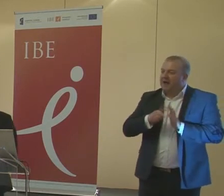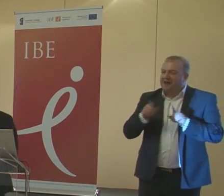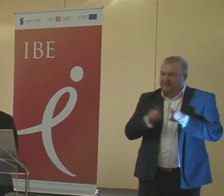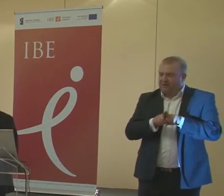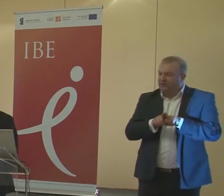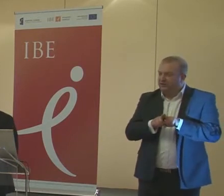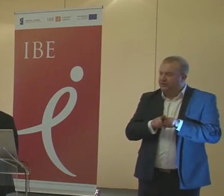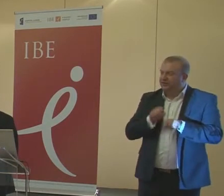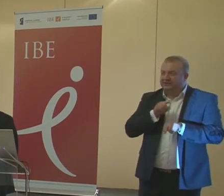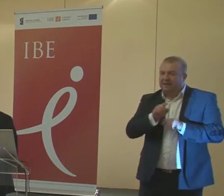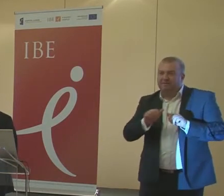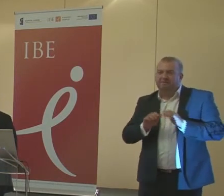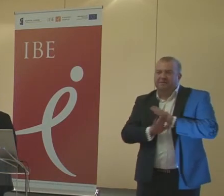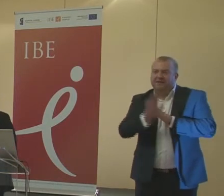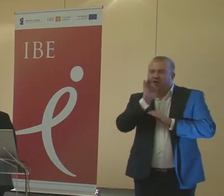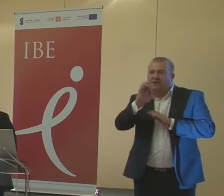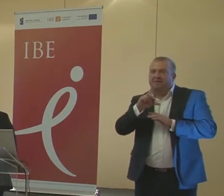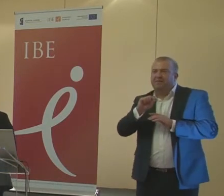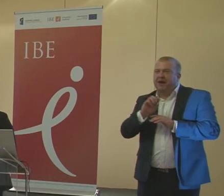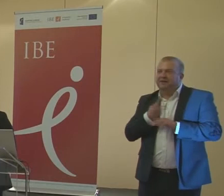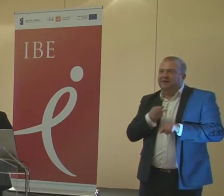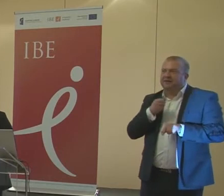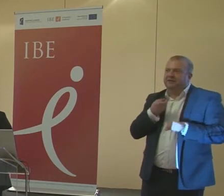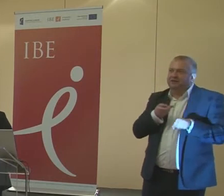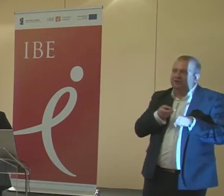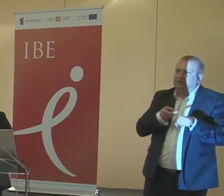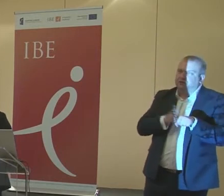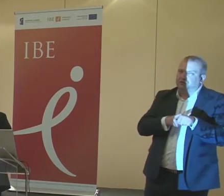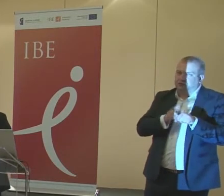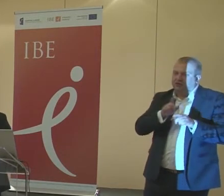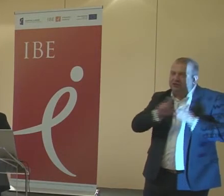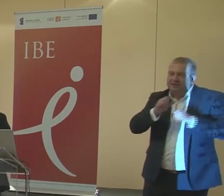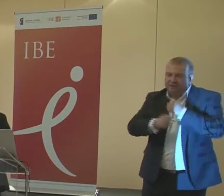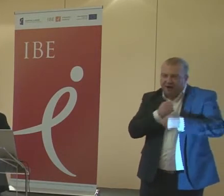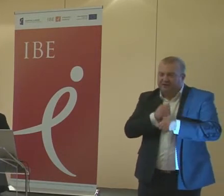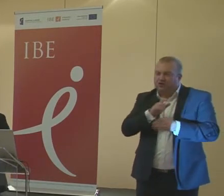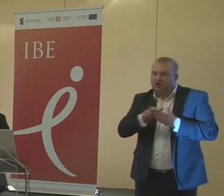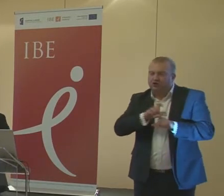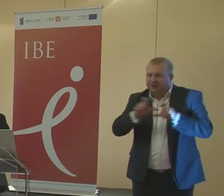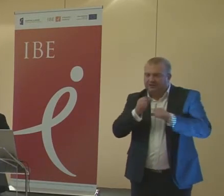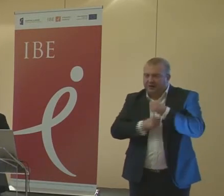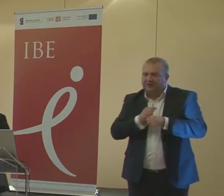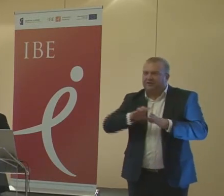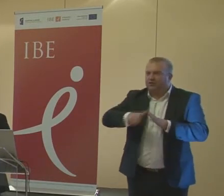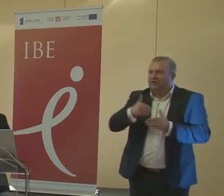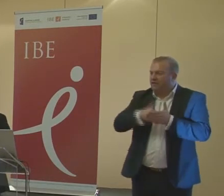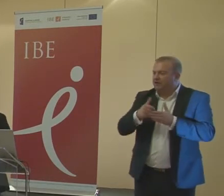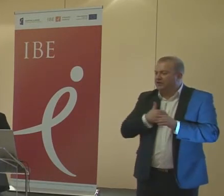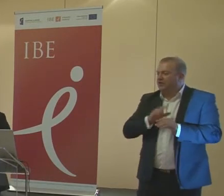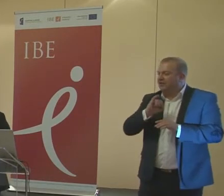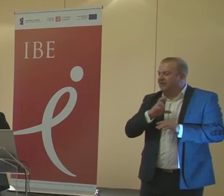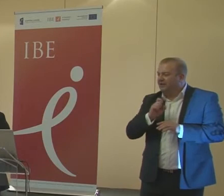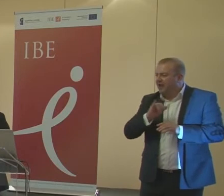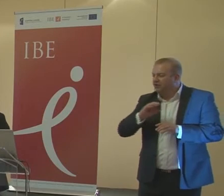i też ta prezentacja dobrych praktyk, jeśli chodzi o czas pracy wychowawców w grupach wychowawczych w naszym internacie.